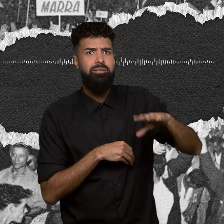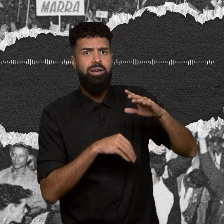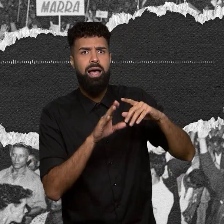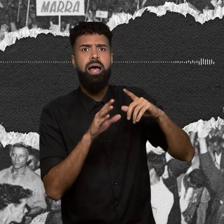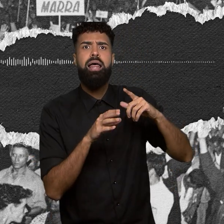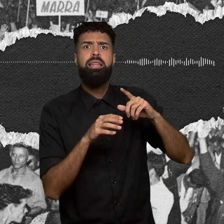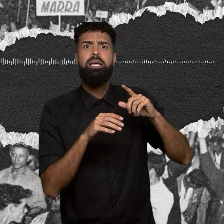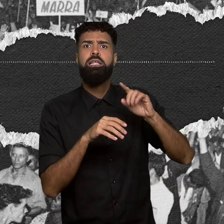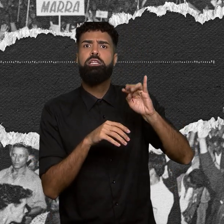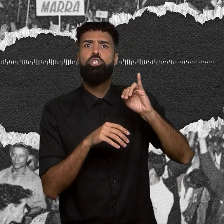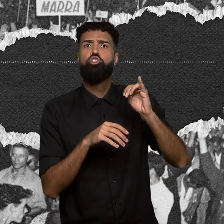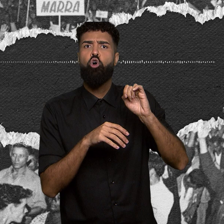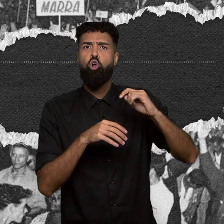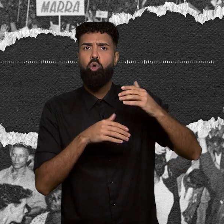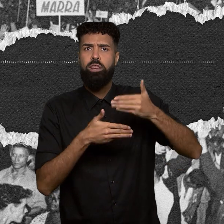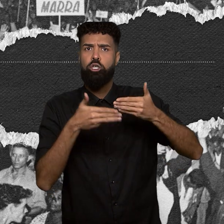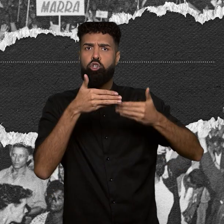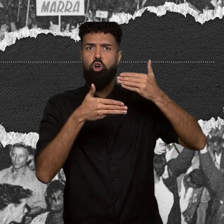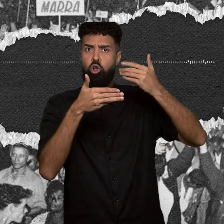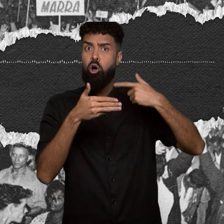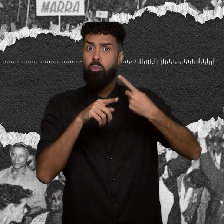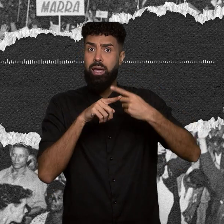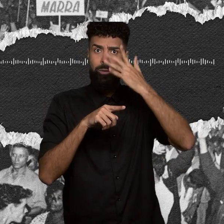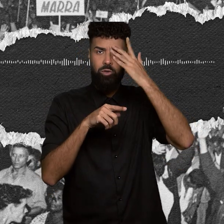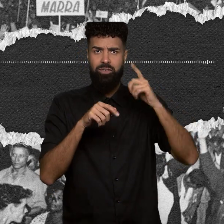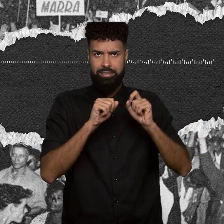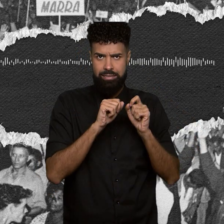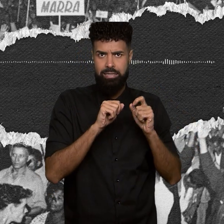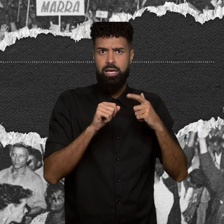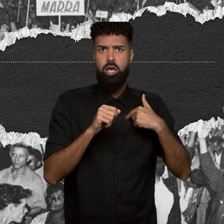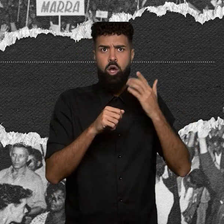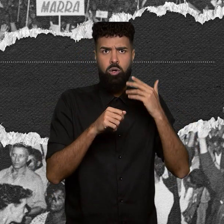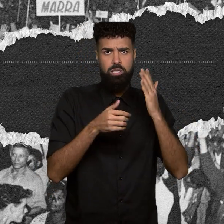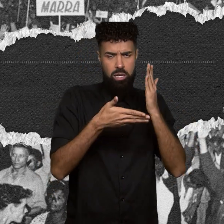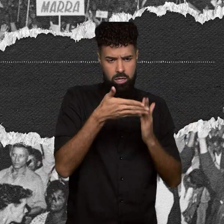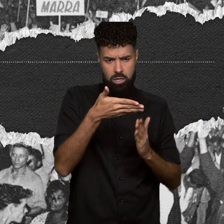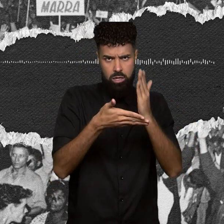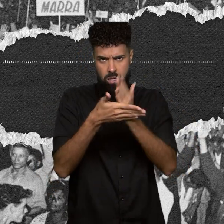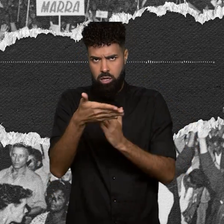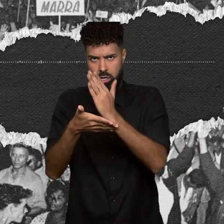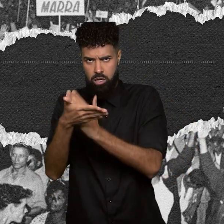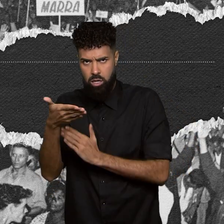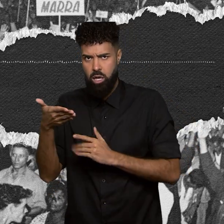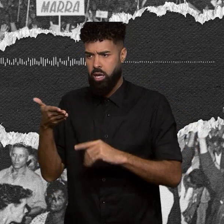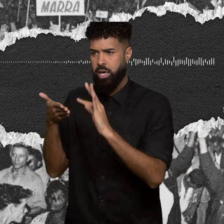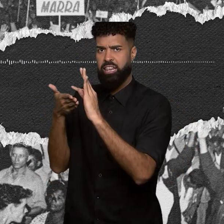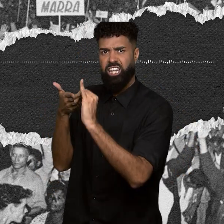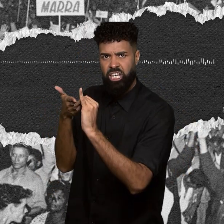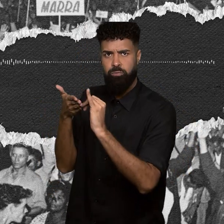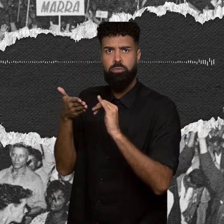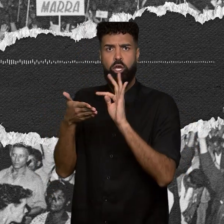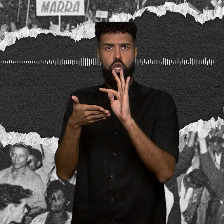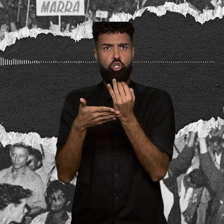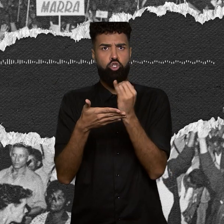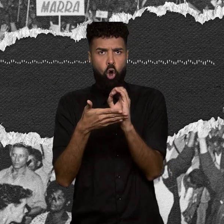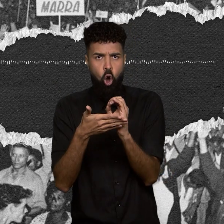Os operários cortavam o tijolo em três partes. Ele colava sílabas nas três partes. E depois pedia para o pessoal